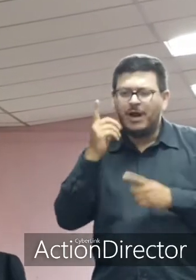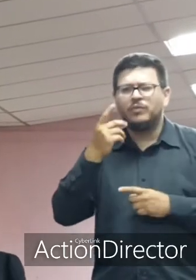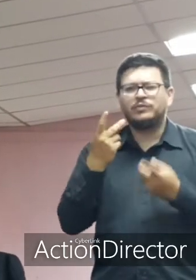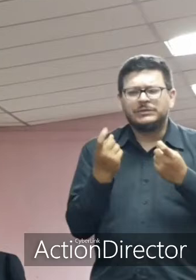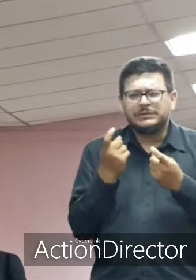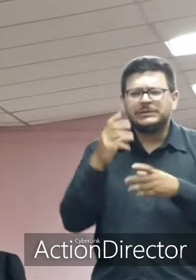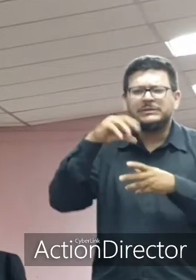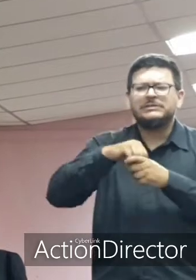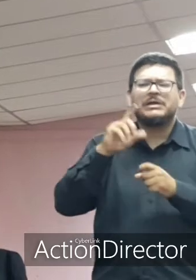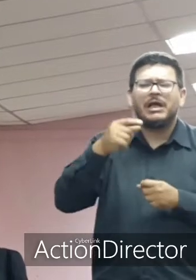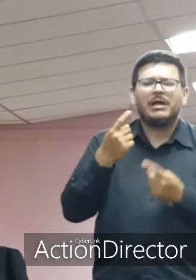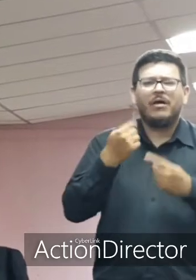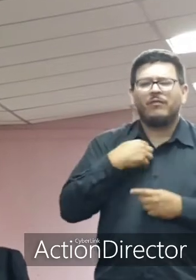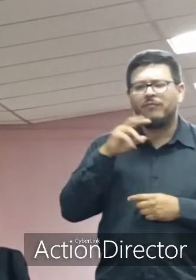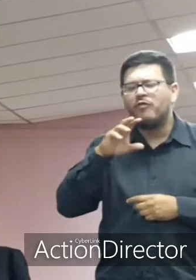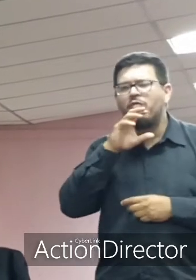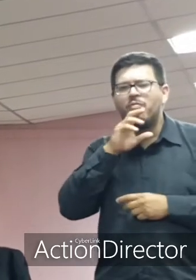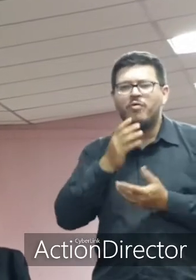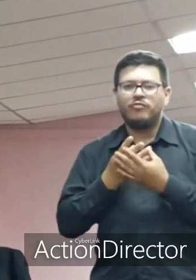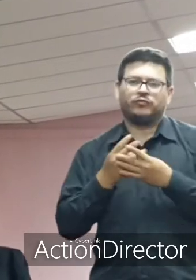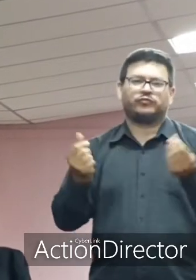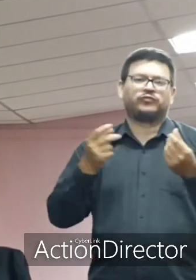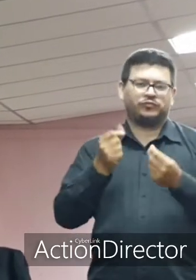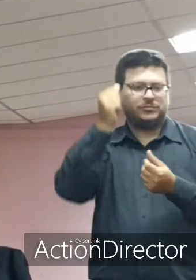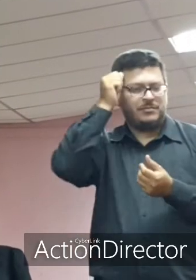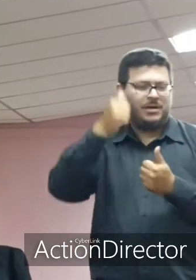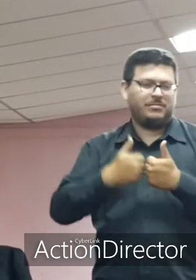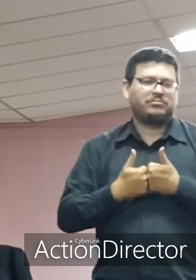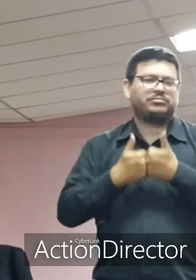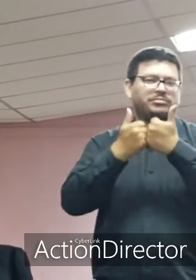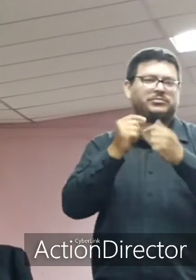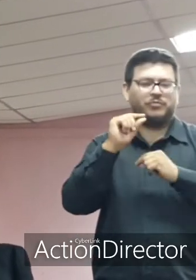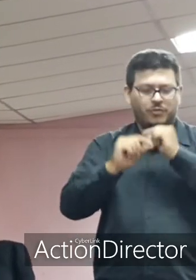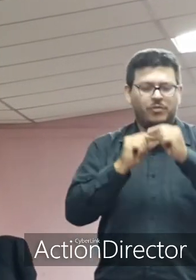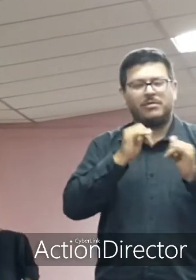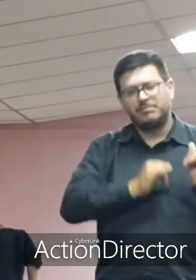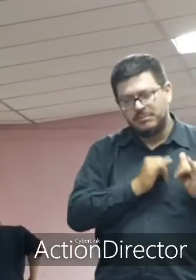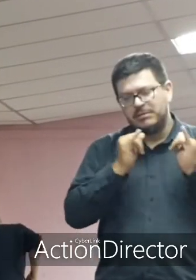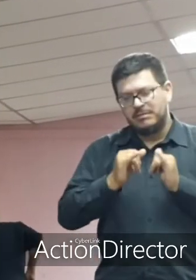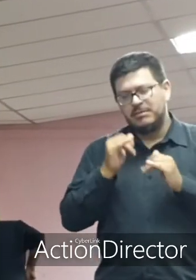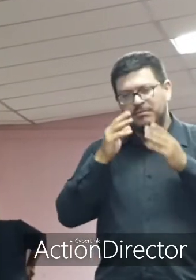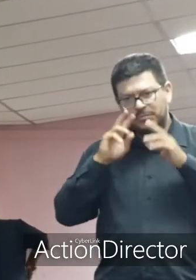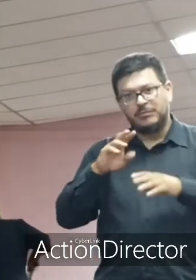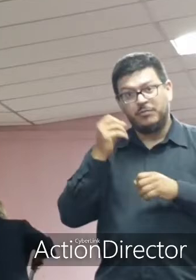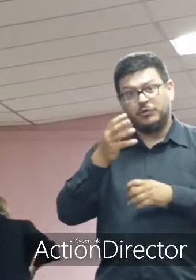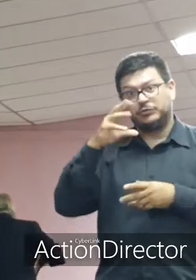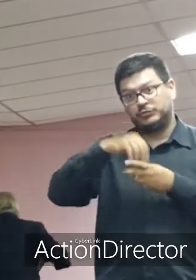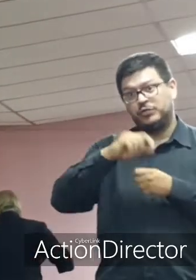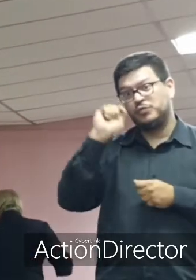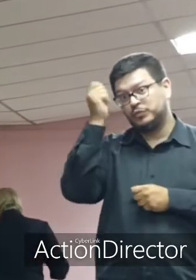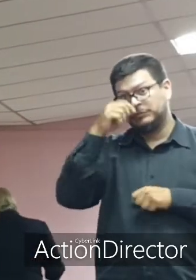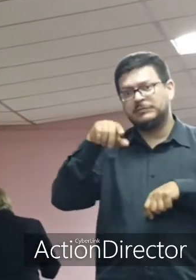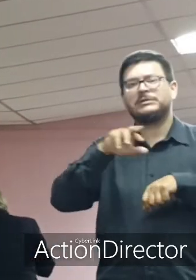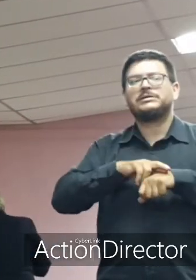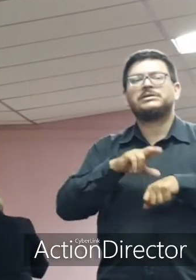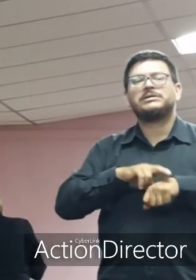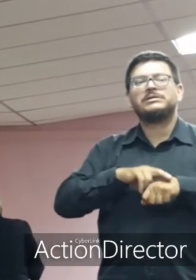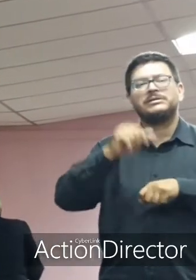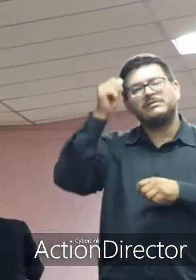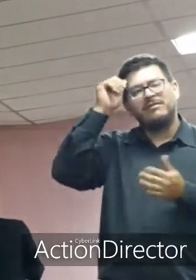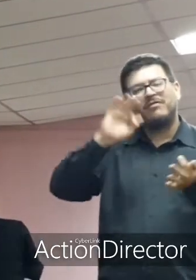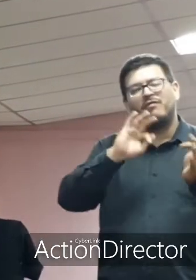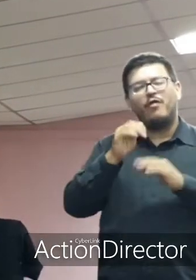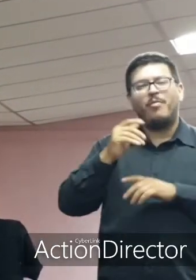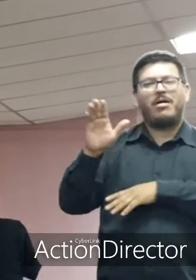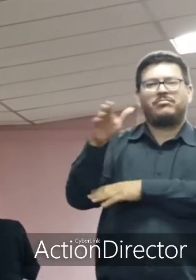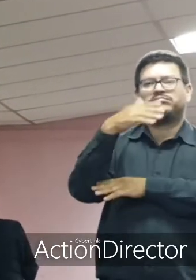países quizás lo tienen en su día a día y que la universidad justamente es esa bandera